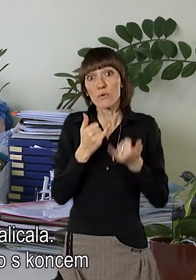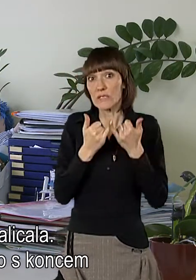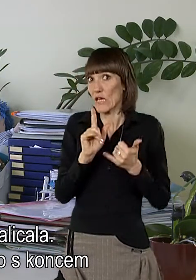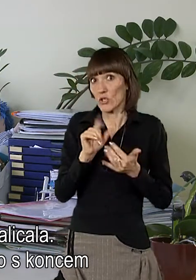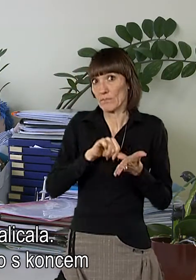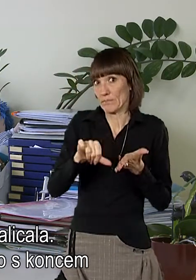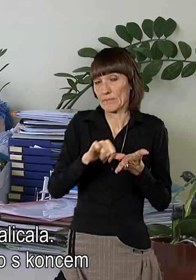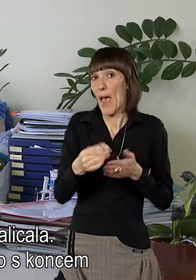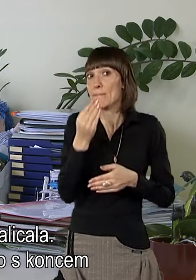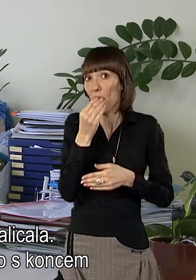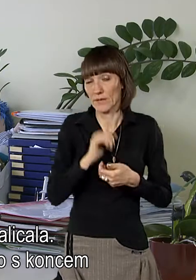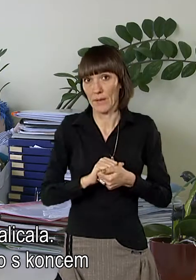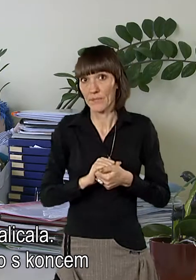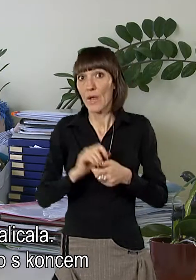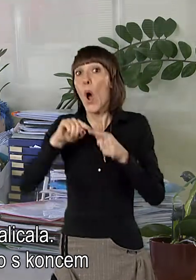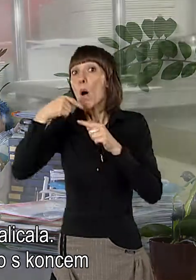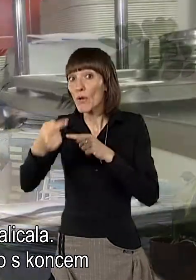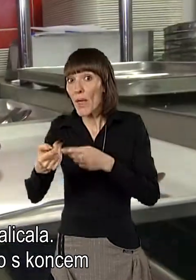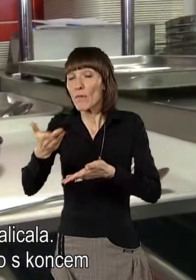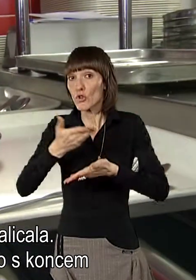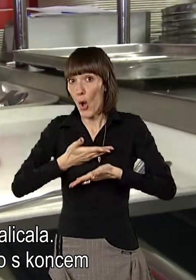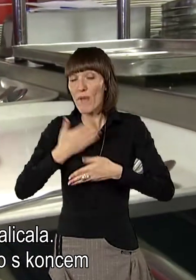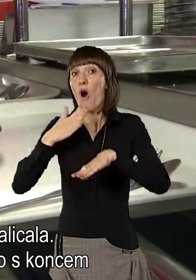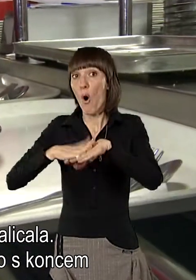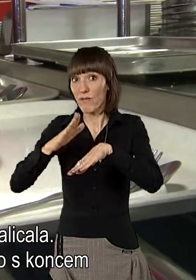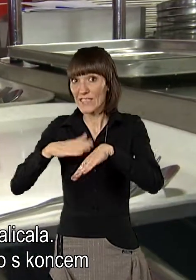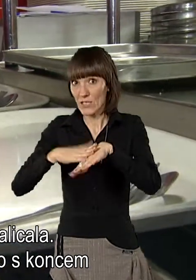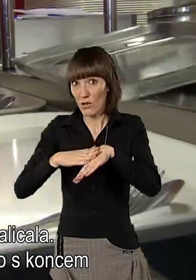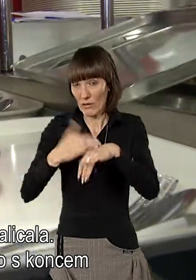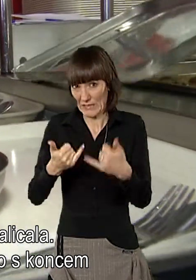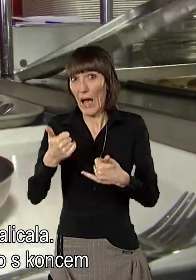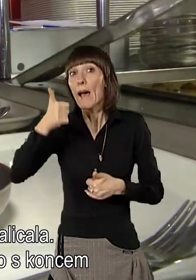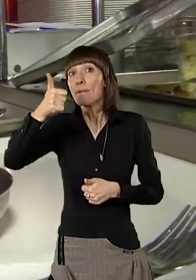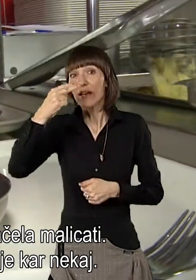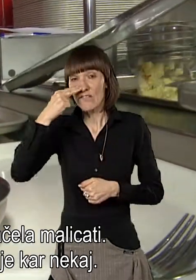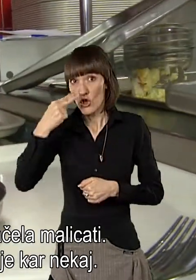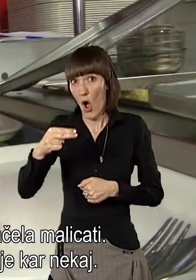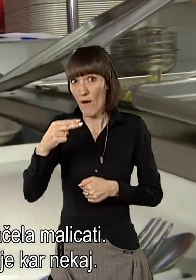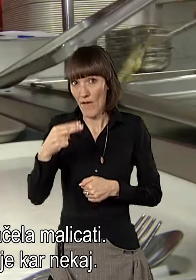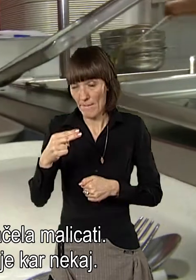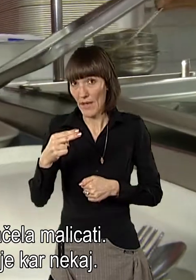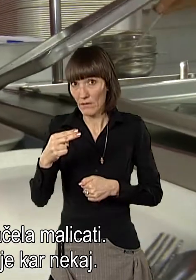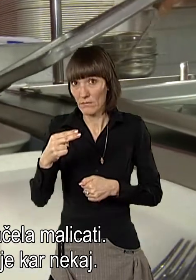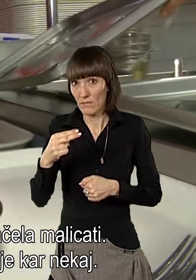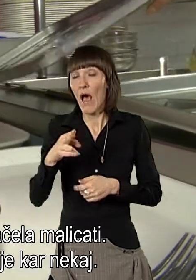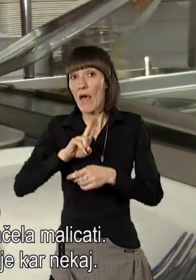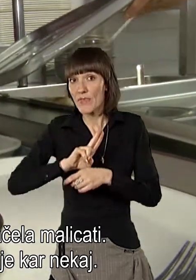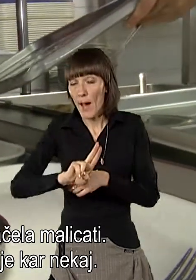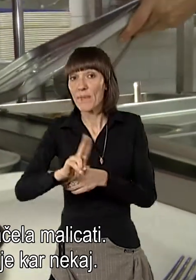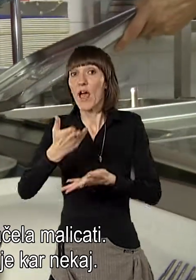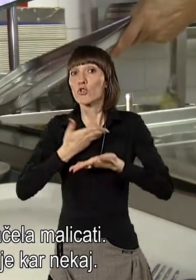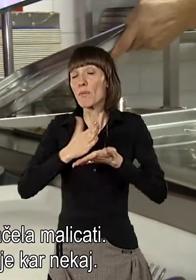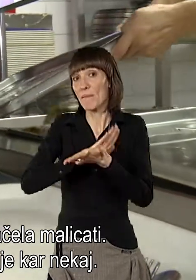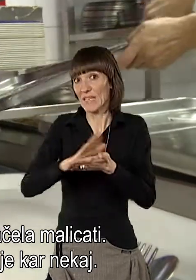malicala. Ko pa je prišlo to obvestilo, zdaj s 1. novembra oziroma z koncem oktobra,